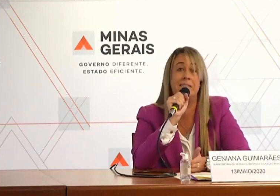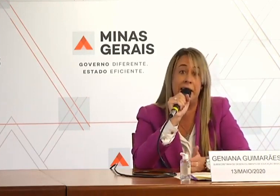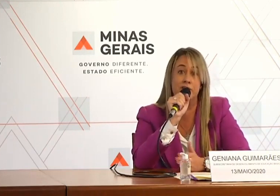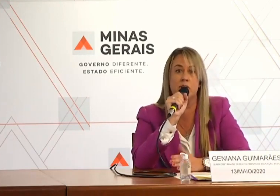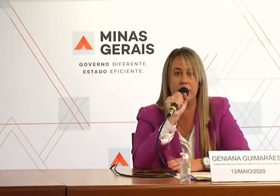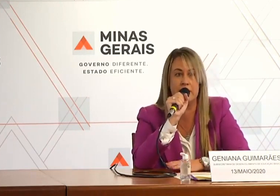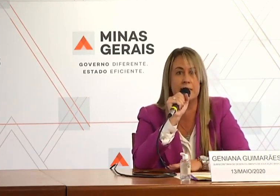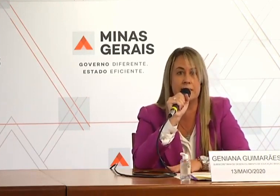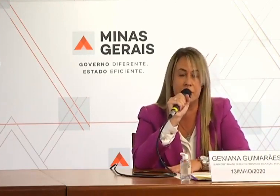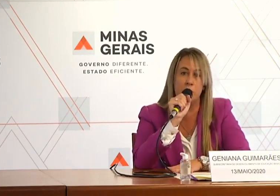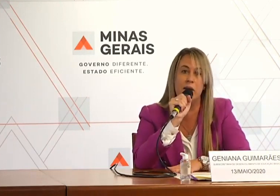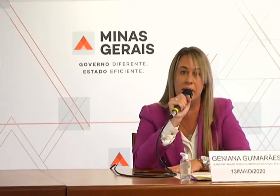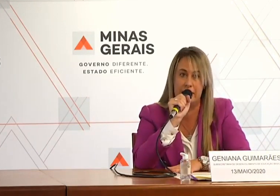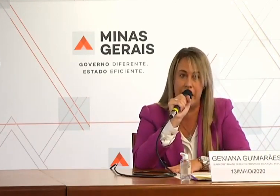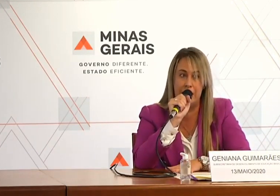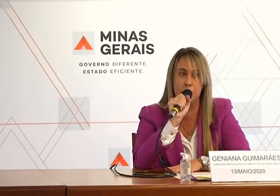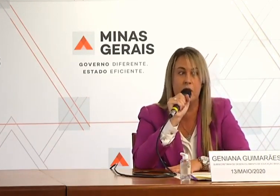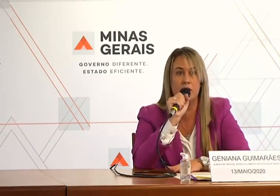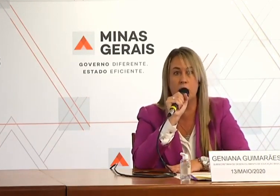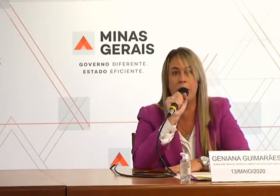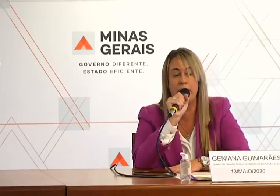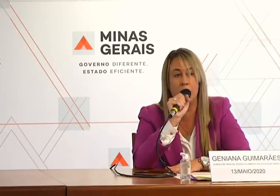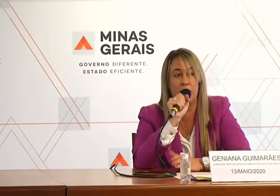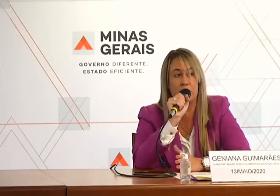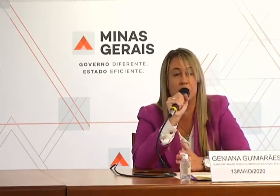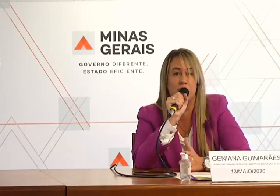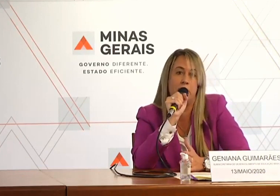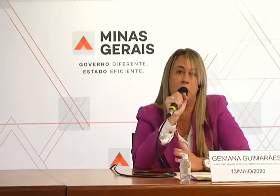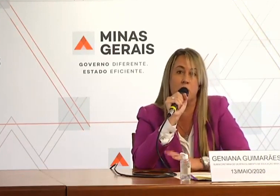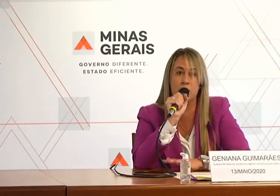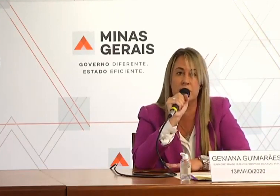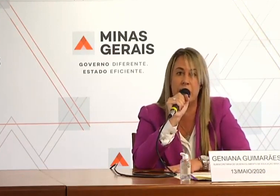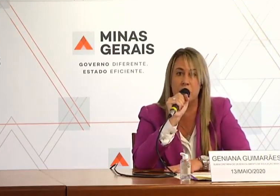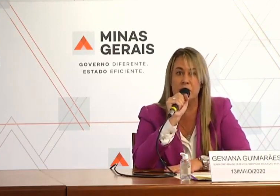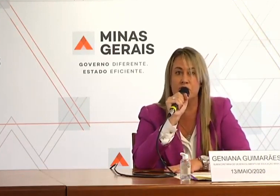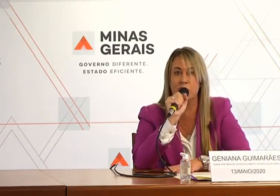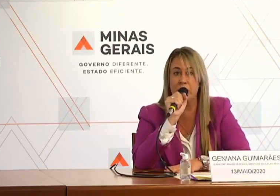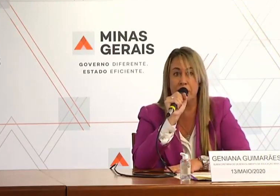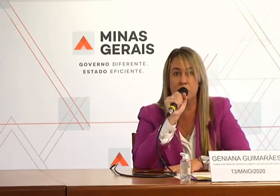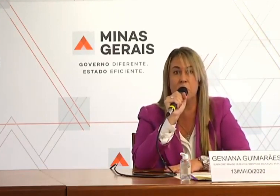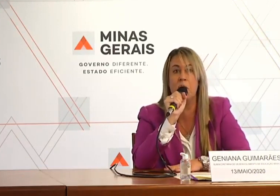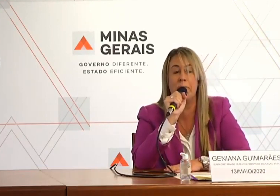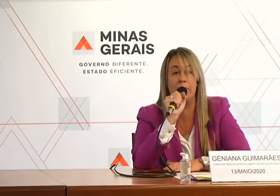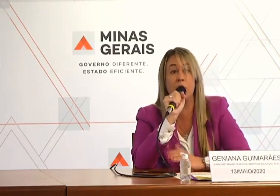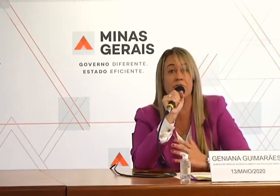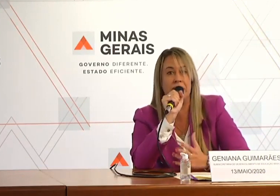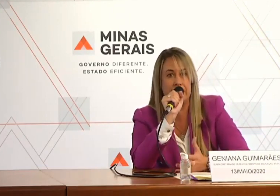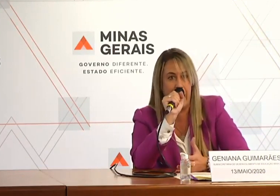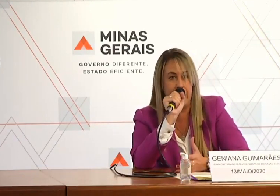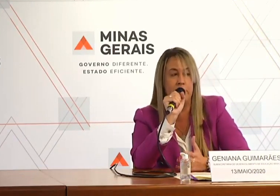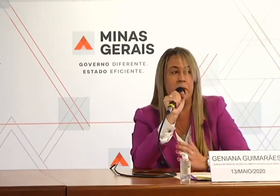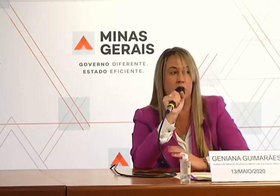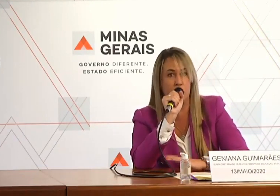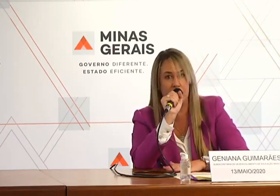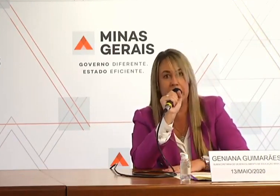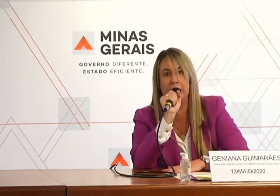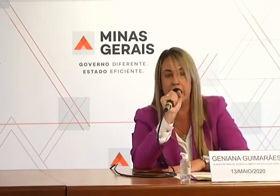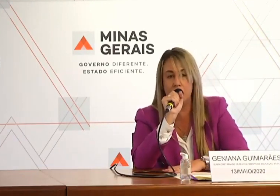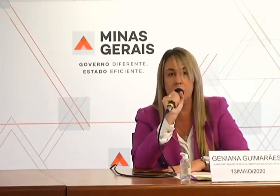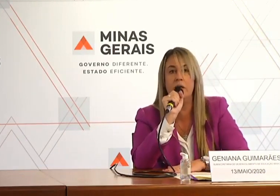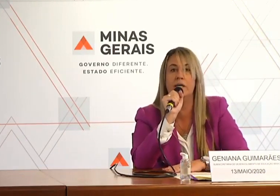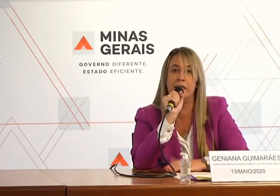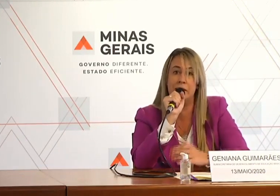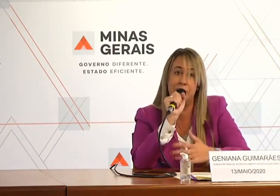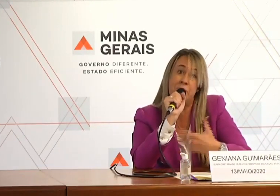aquilo que ele entende que precisa ser complementado. Então, o professor tem um papel crucial neste momento para aproveitar melhor o